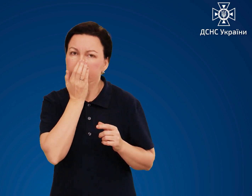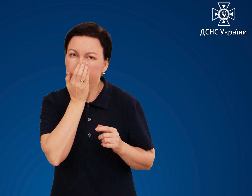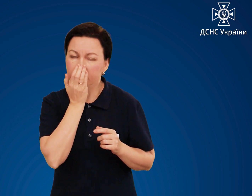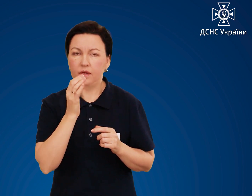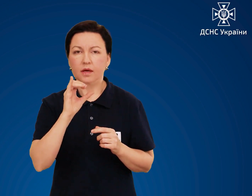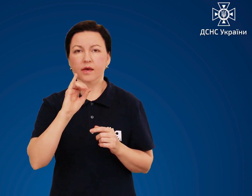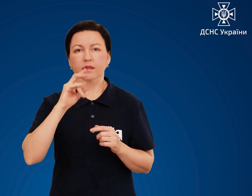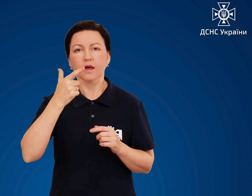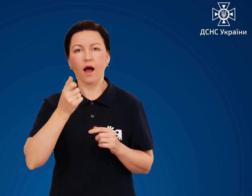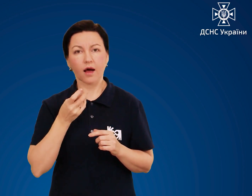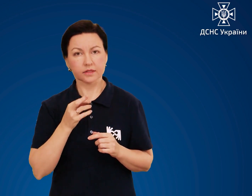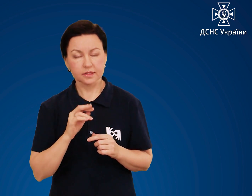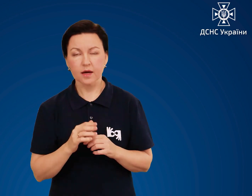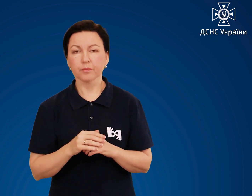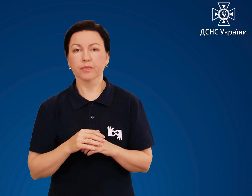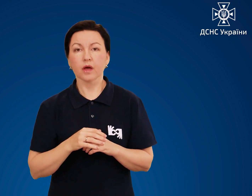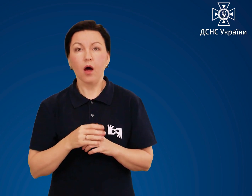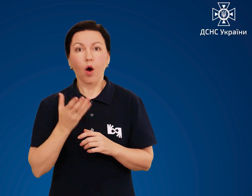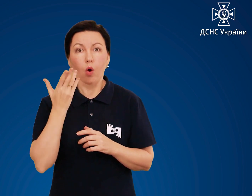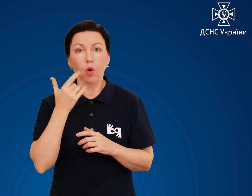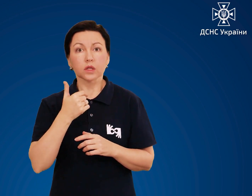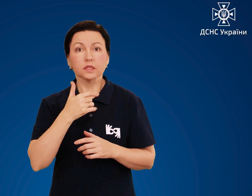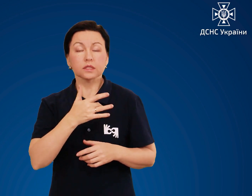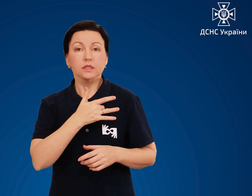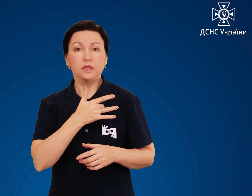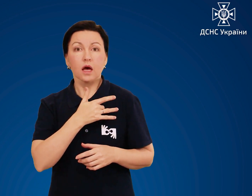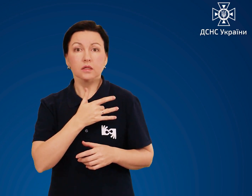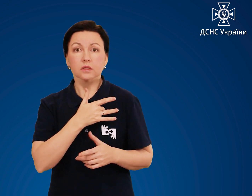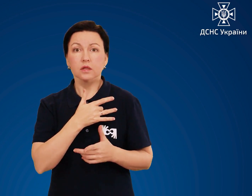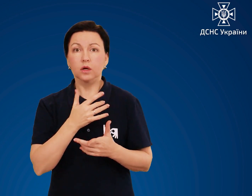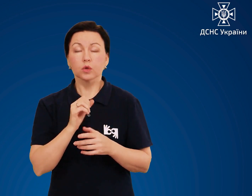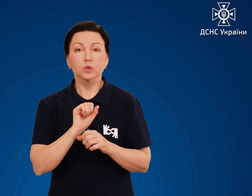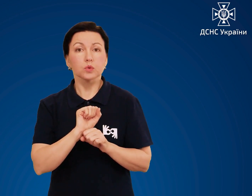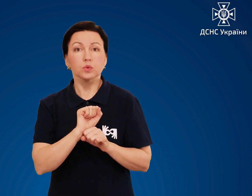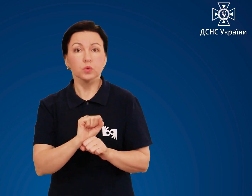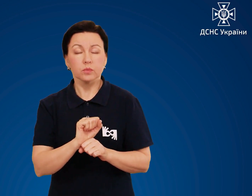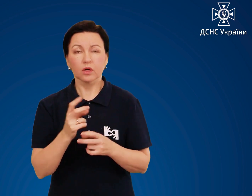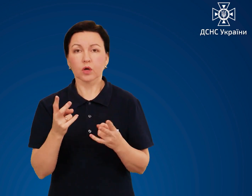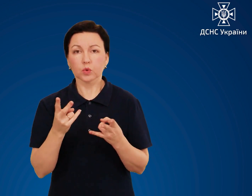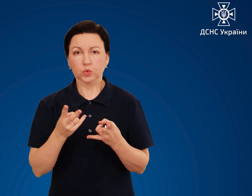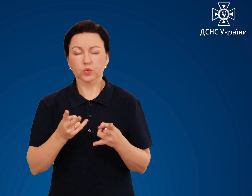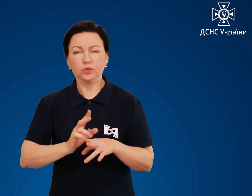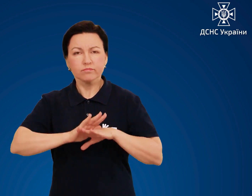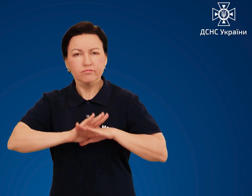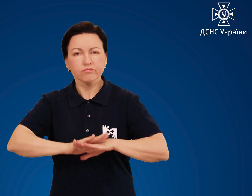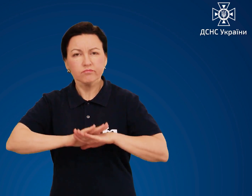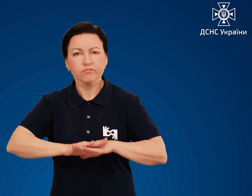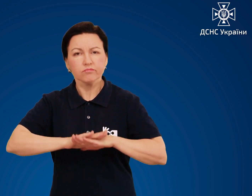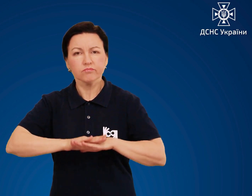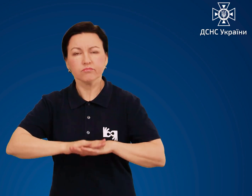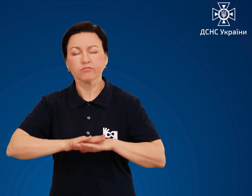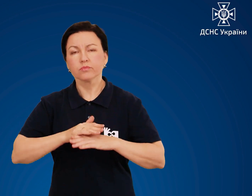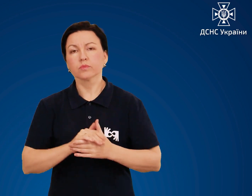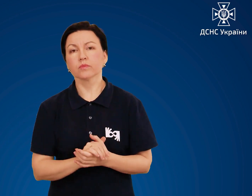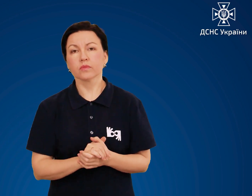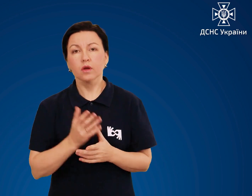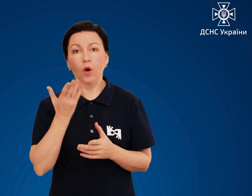При зупинці дихання проведіть серцево-легеневу реанімацію При